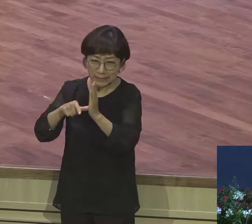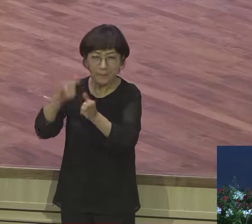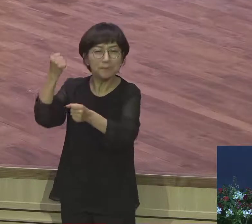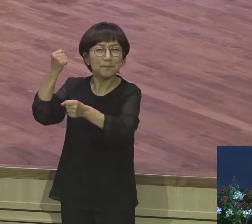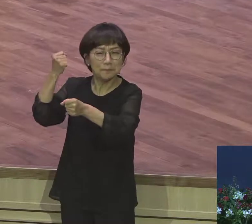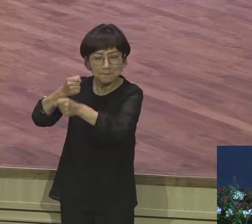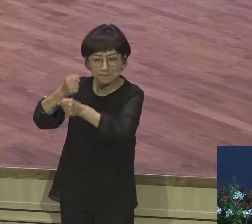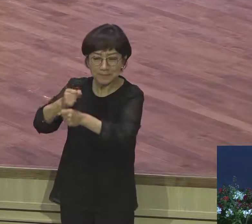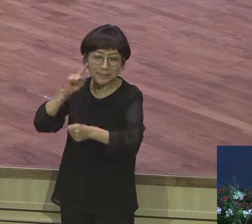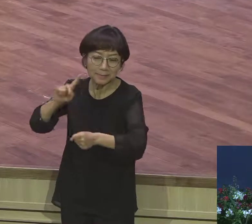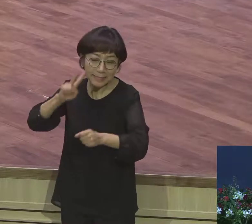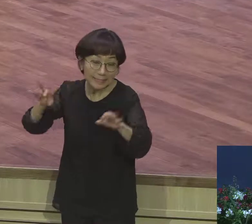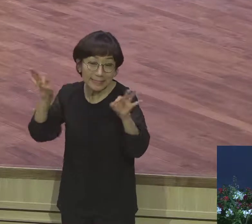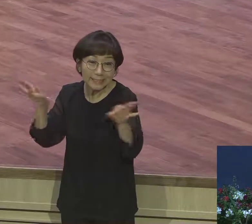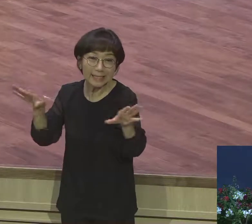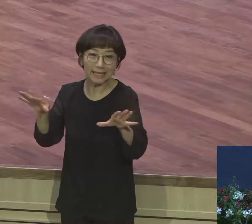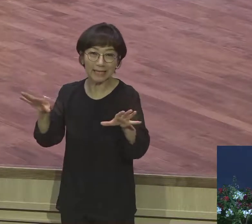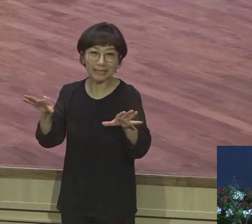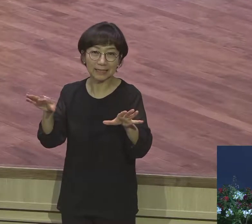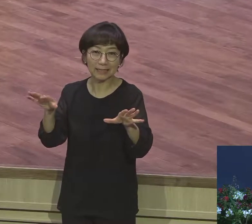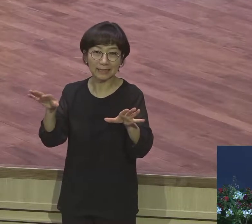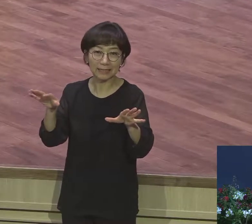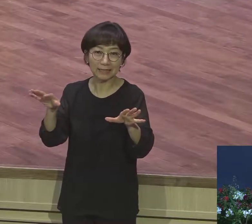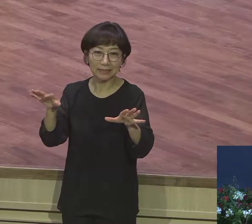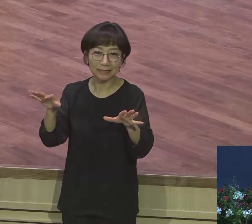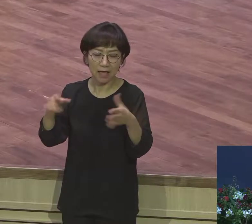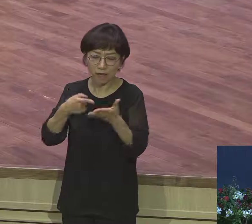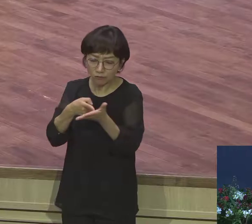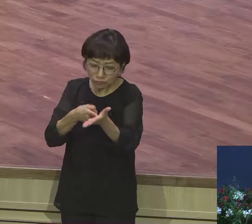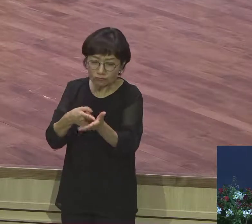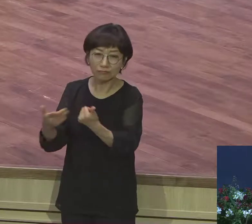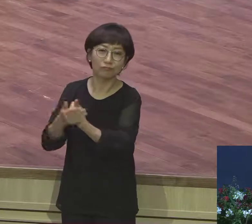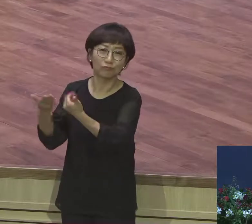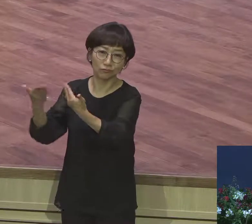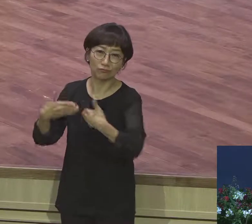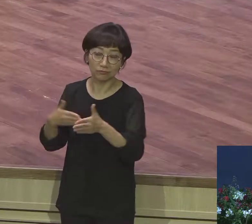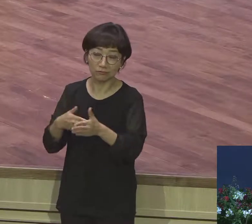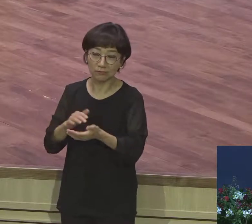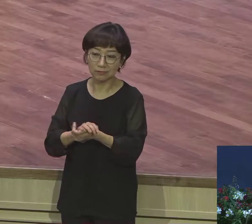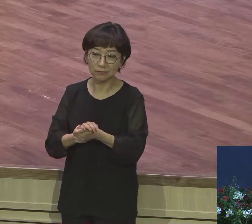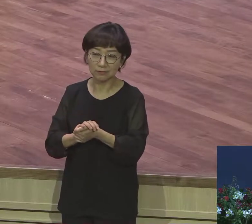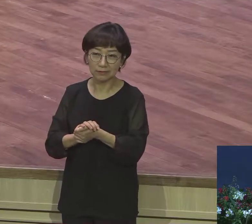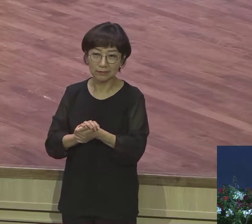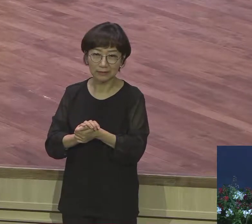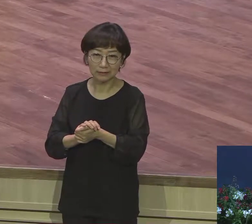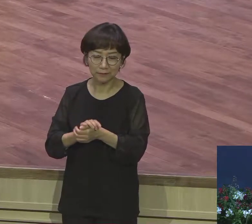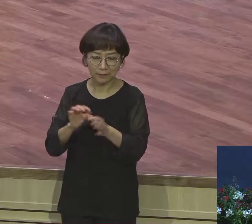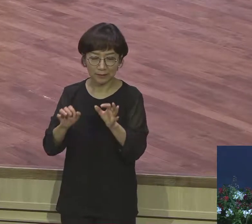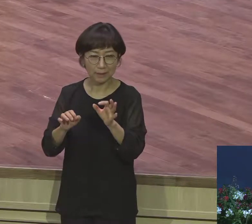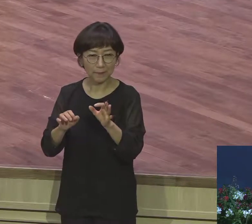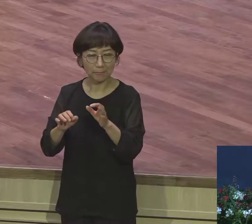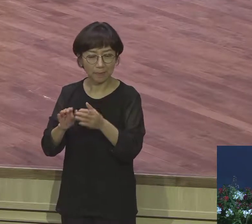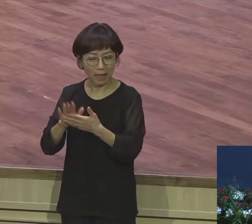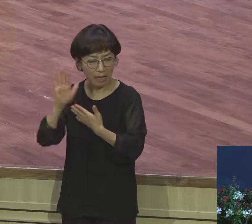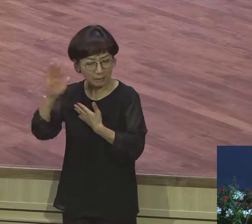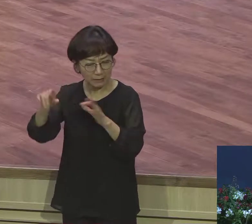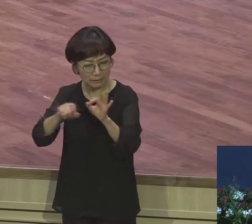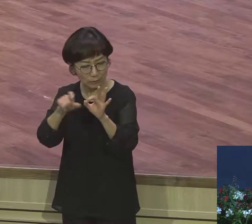불가능하면 달라 10월달이나 11월달이나 하나님 스케줄 없는 거예요 교수회가 없는 거예요